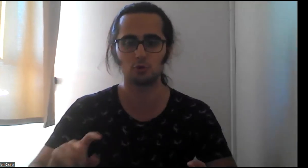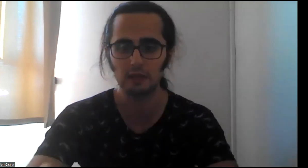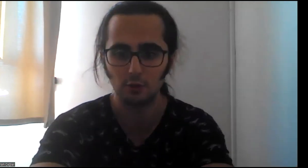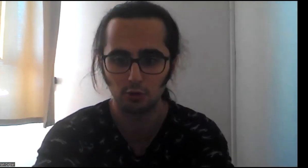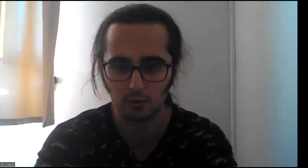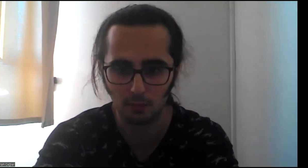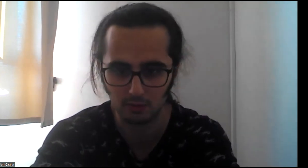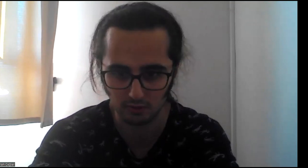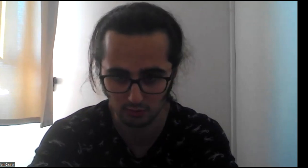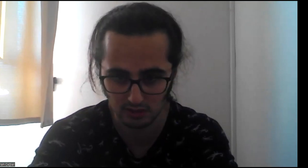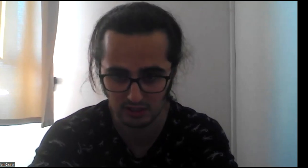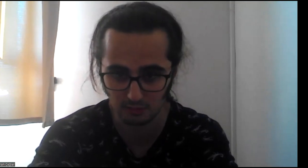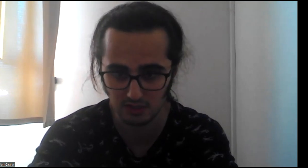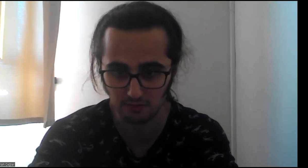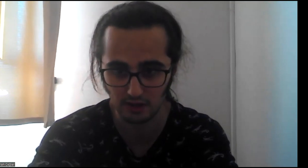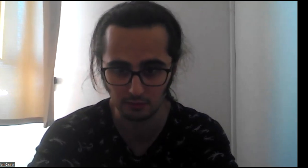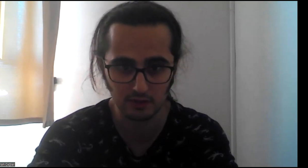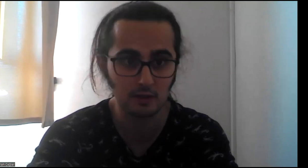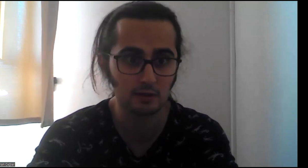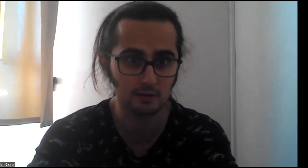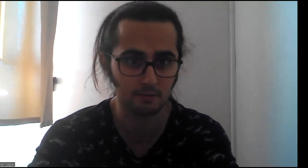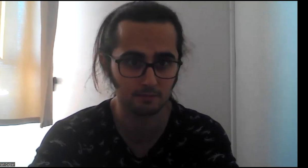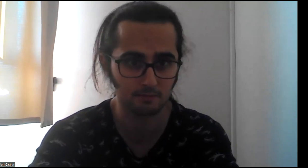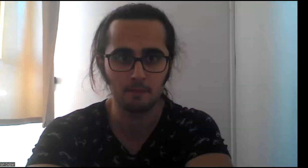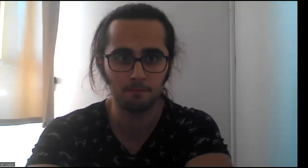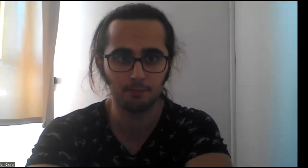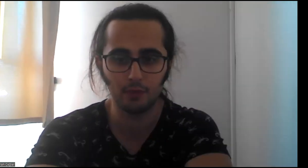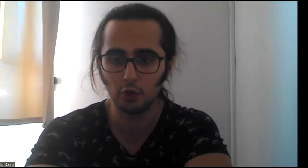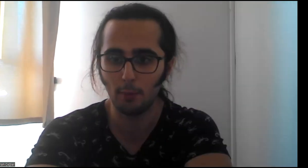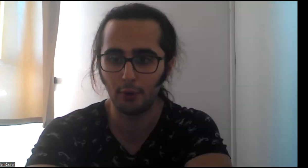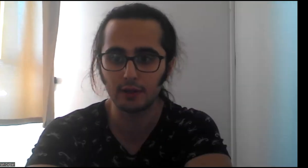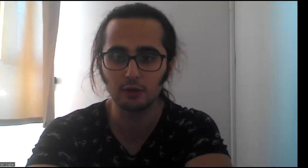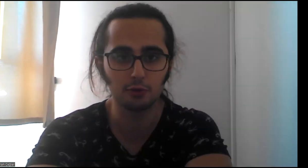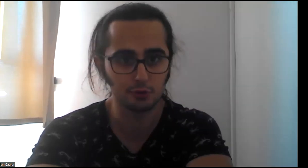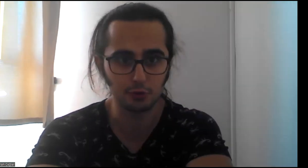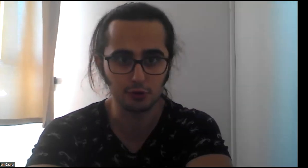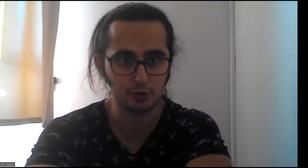Düşünüp geliyorum. Kapatmadan önce diyecek bir şey var mı? Nope. Hadi görüşürüz.